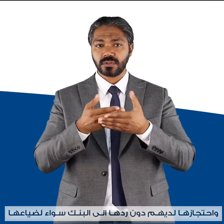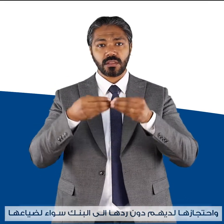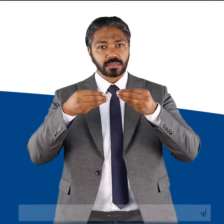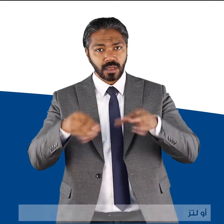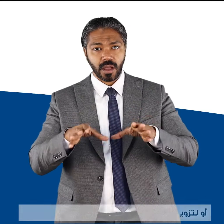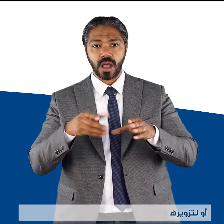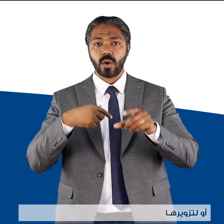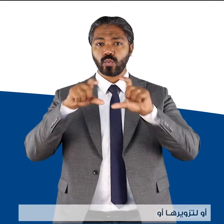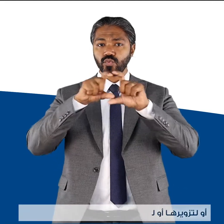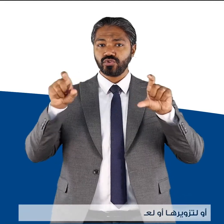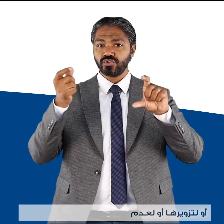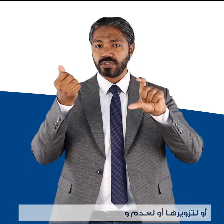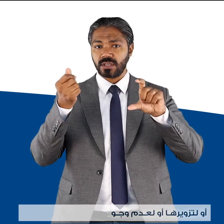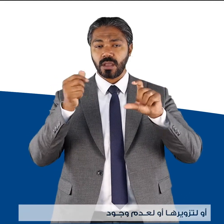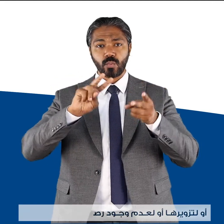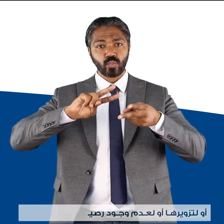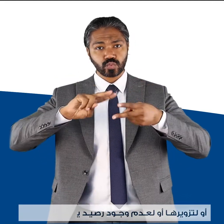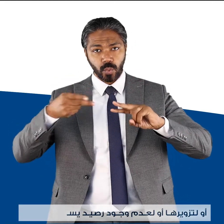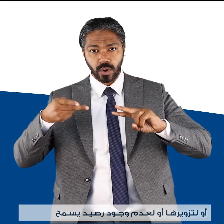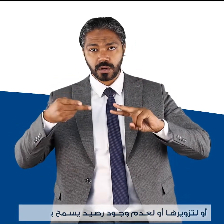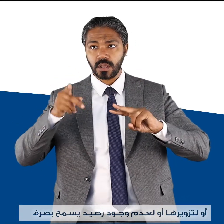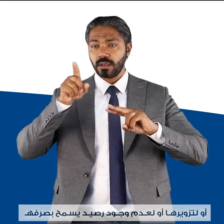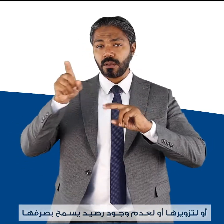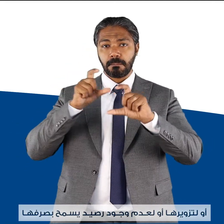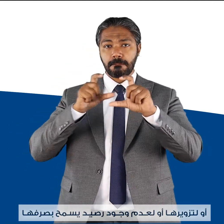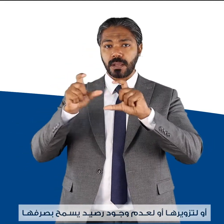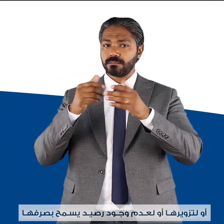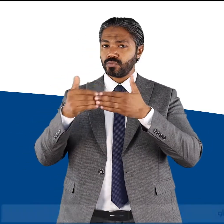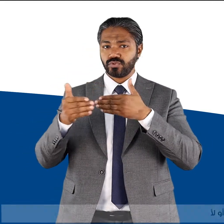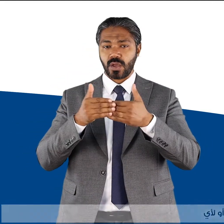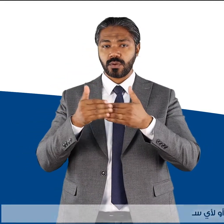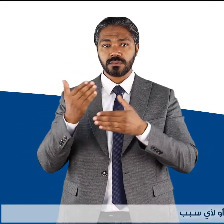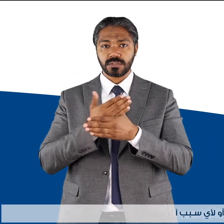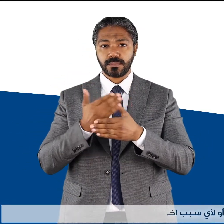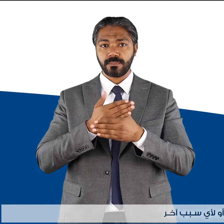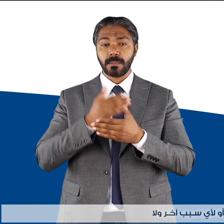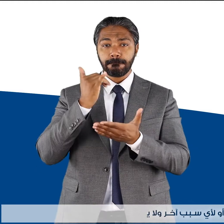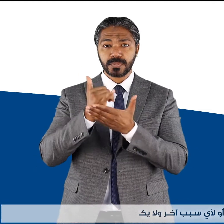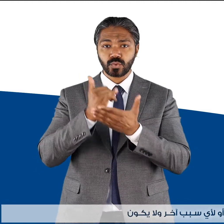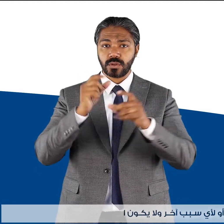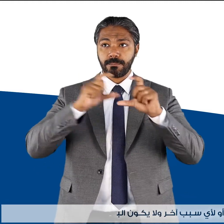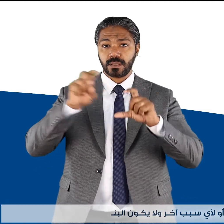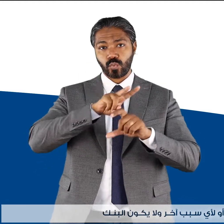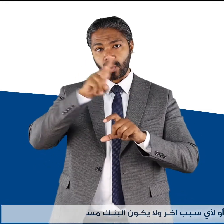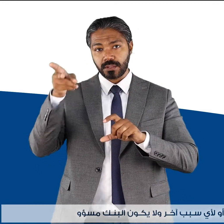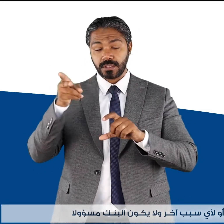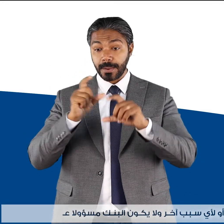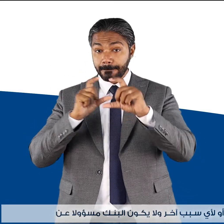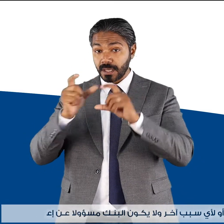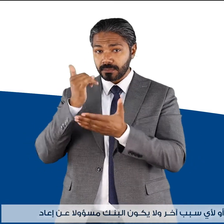لتزويرها أو لعدم وجود رصيد يسمح بصرفها أو لأي سبب آخر ولا يكون البنك مسؤولاً عن